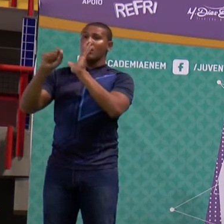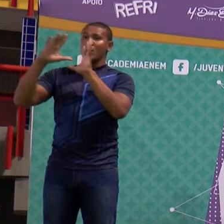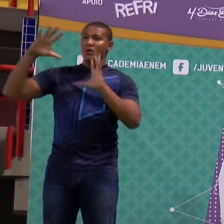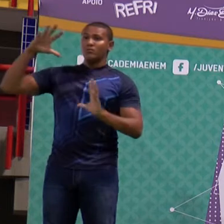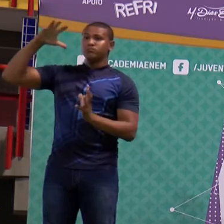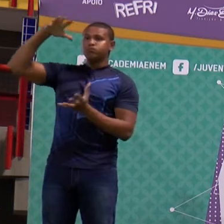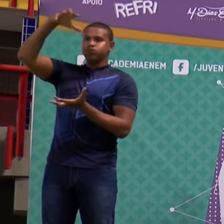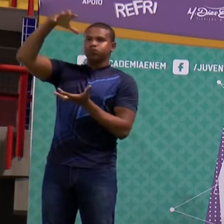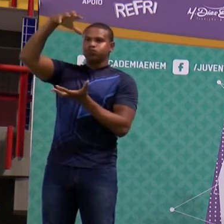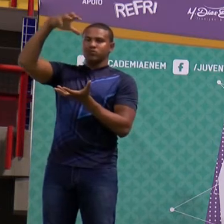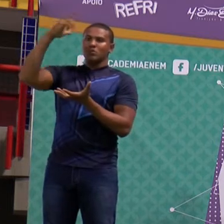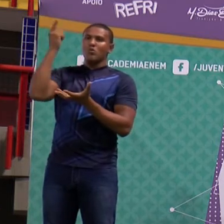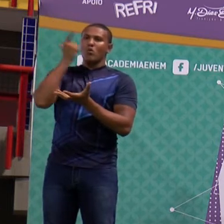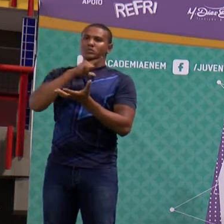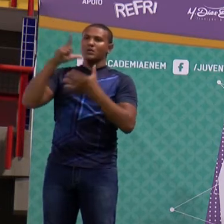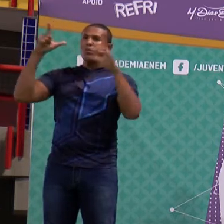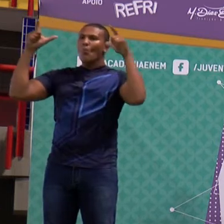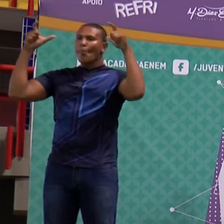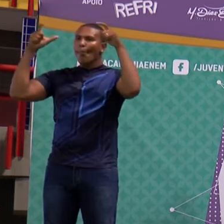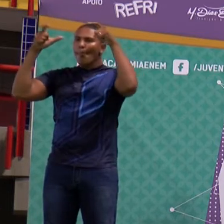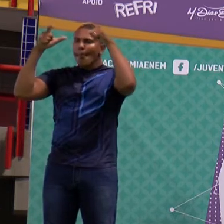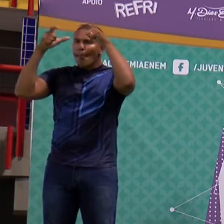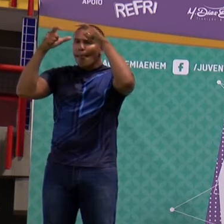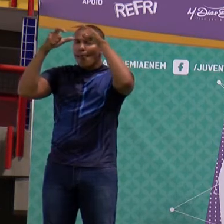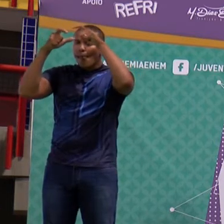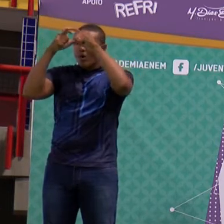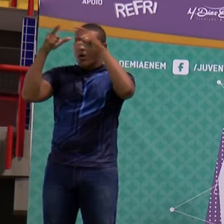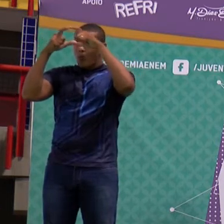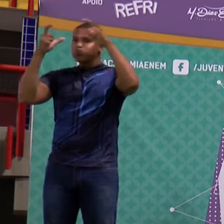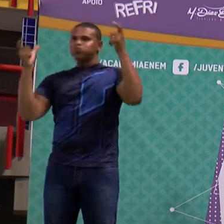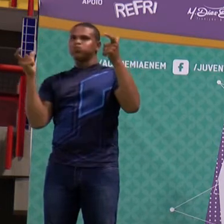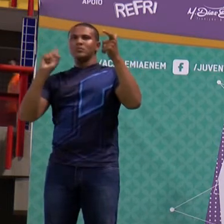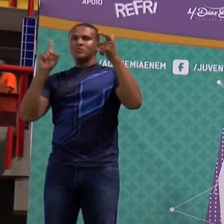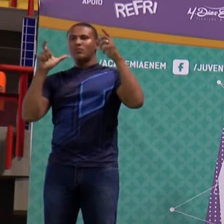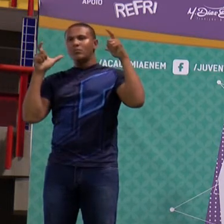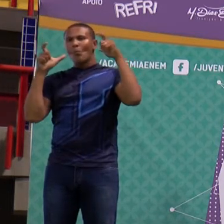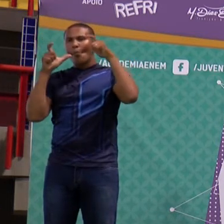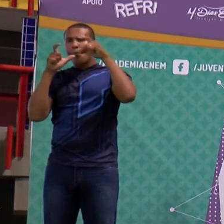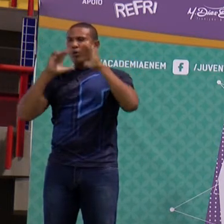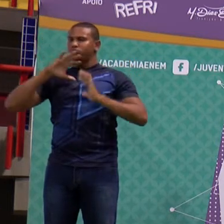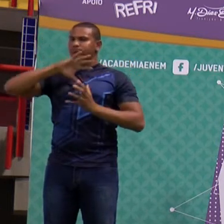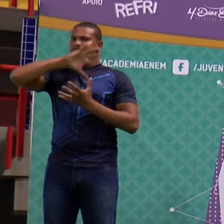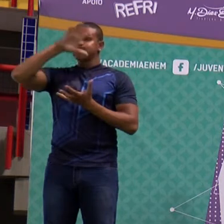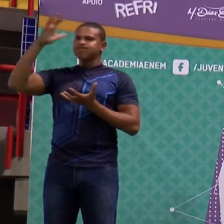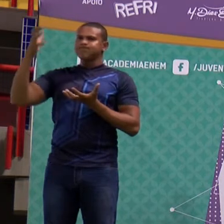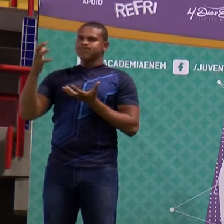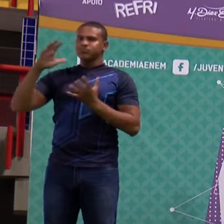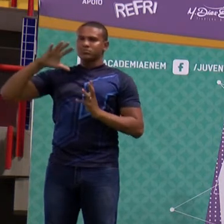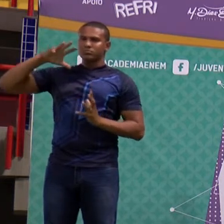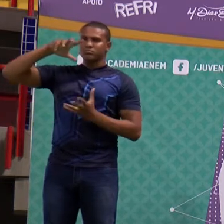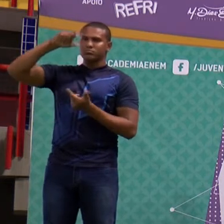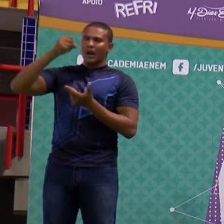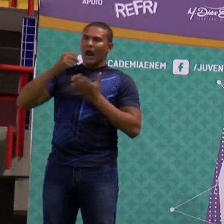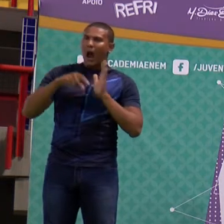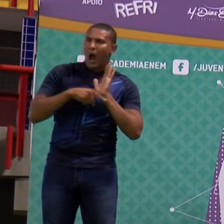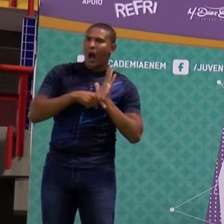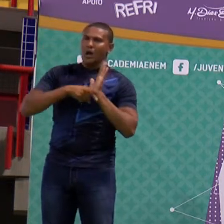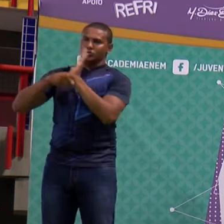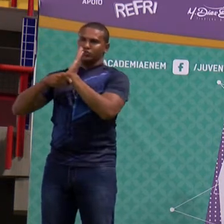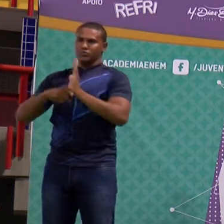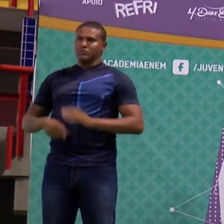acentuação do chamado efeito estufa. Na verdade, o óxido nitroso vem mais da combustão de